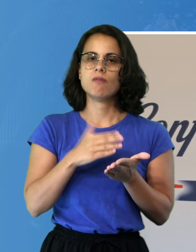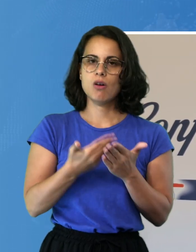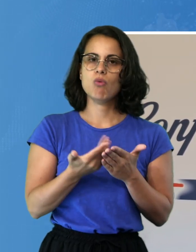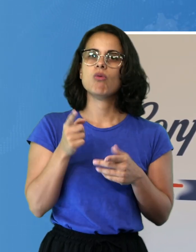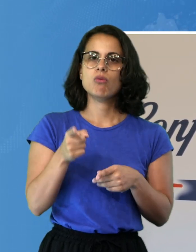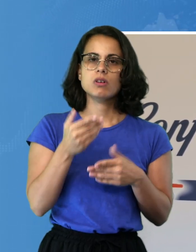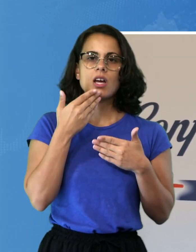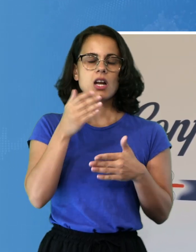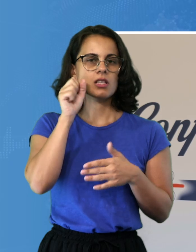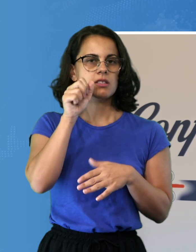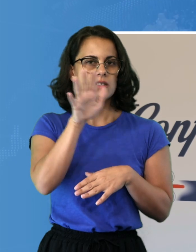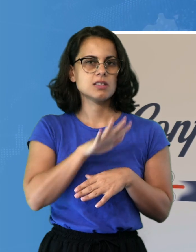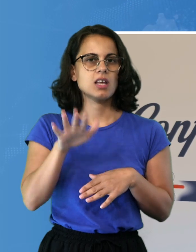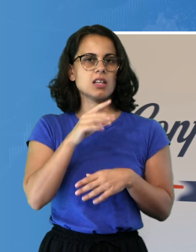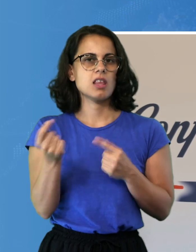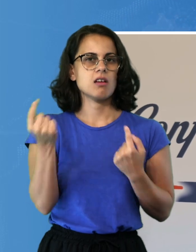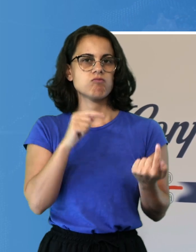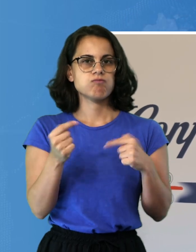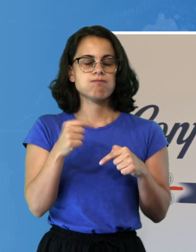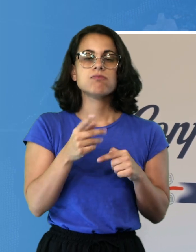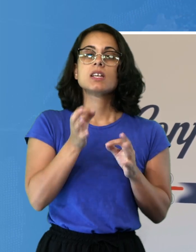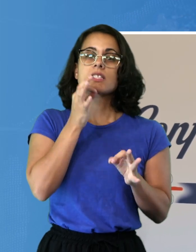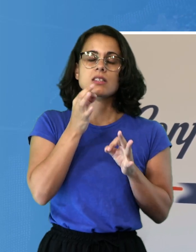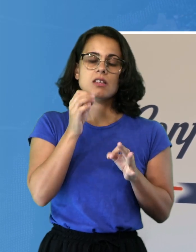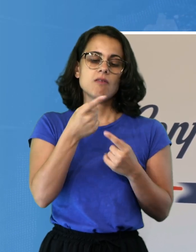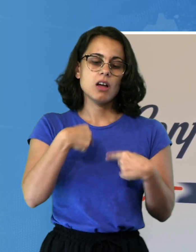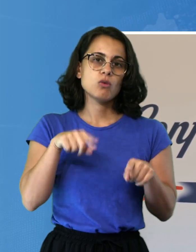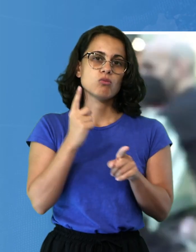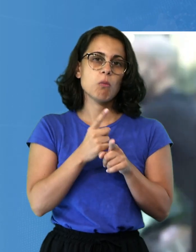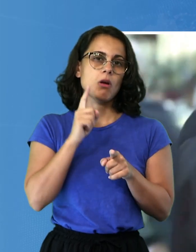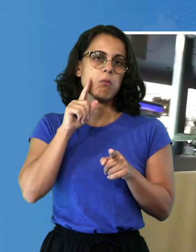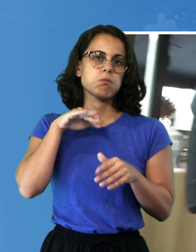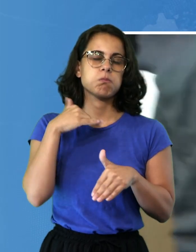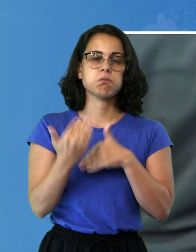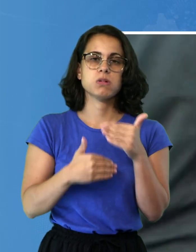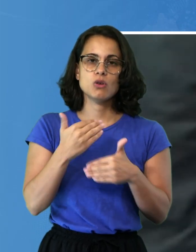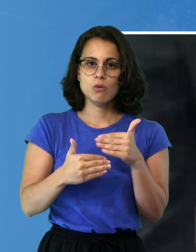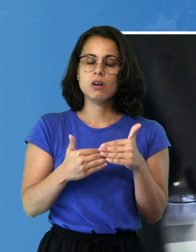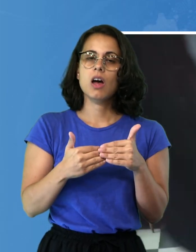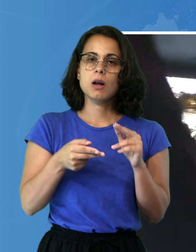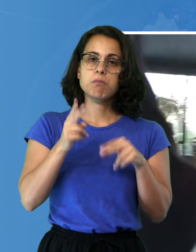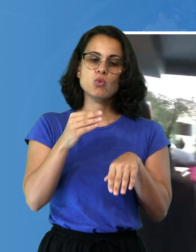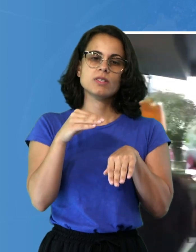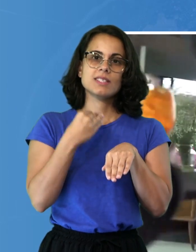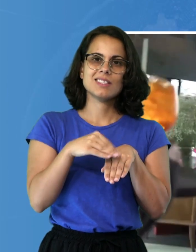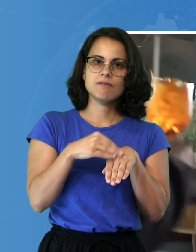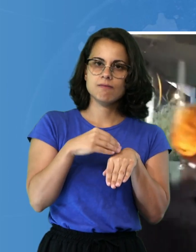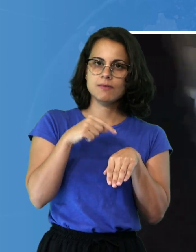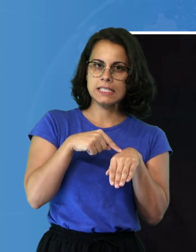dobbiamo sicuramente migliorare in quelle che sono i servizi ma anche in quelle che sono le